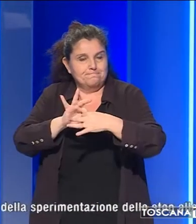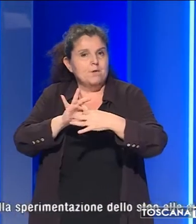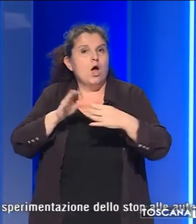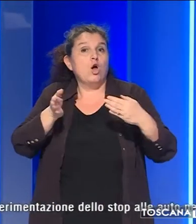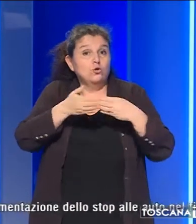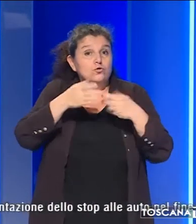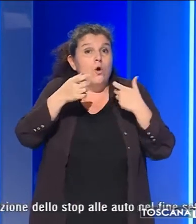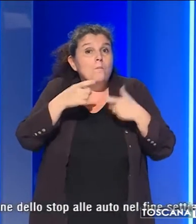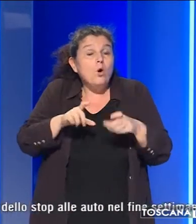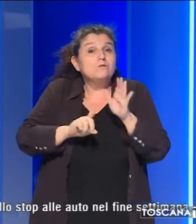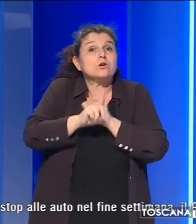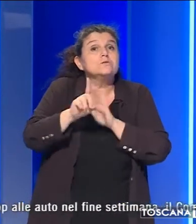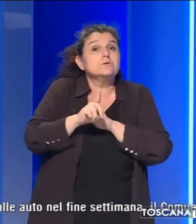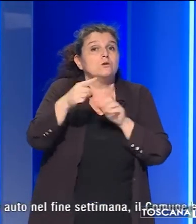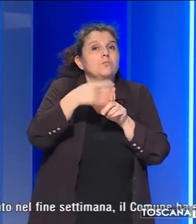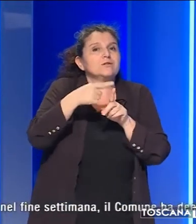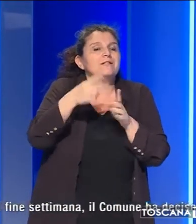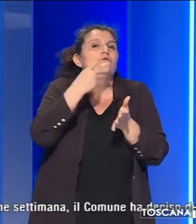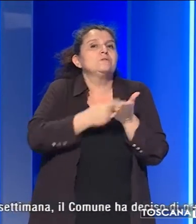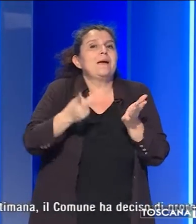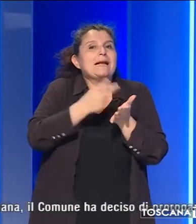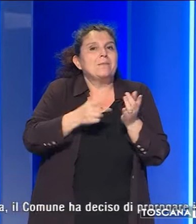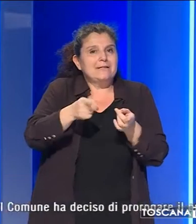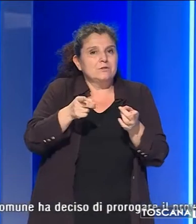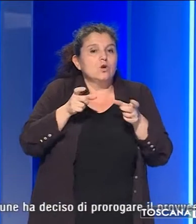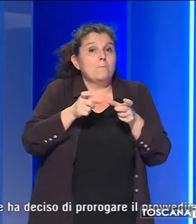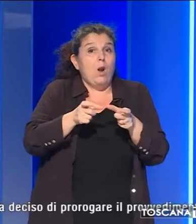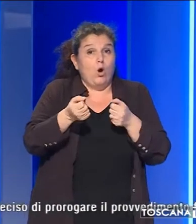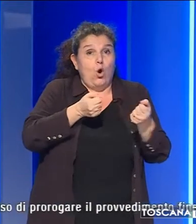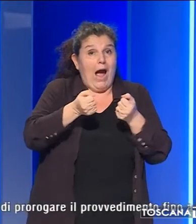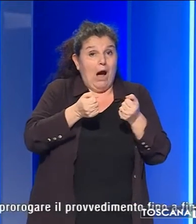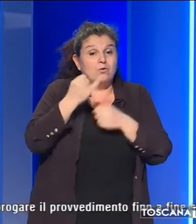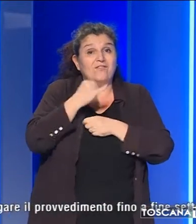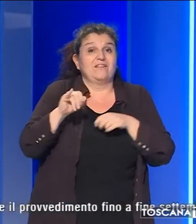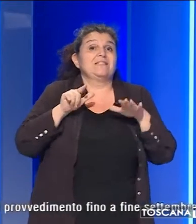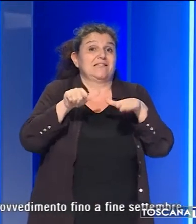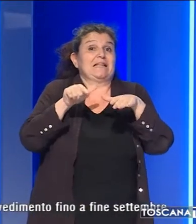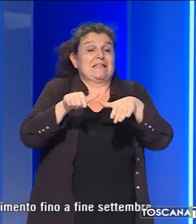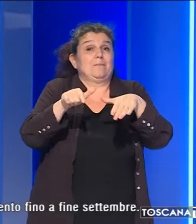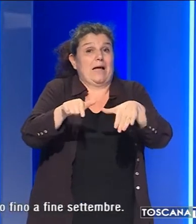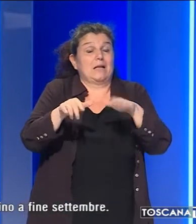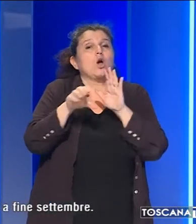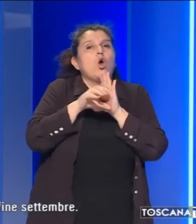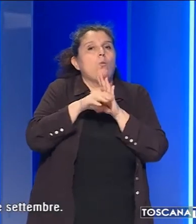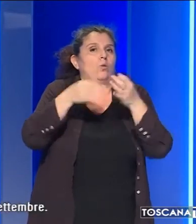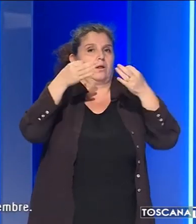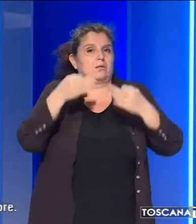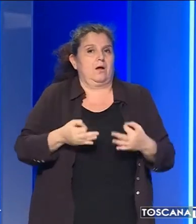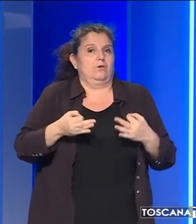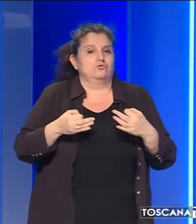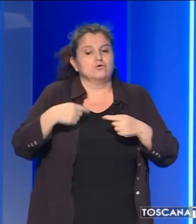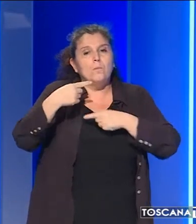Visto l'esito positivo della sperimentazione dello stop alle auto nel fine settimana il Comune ha deciso di